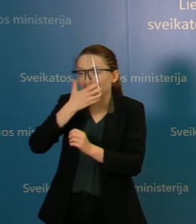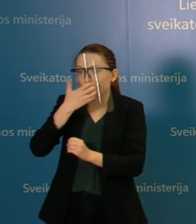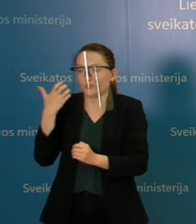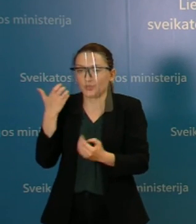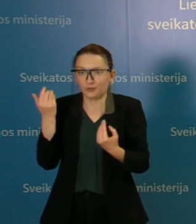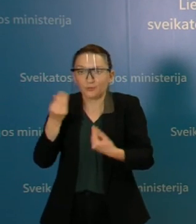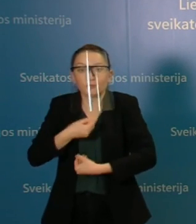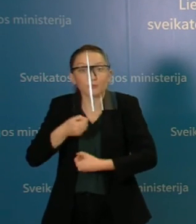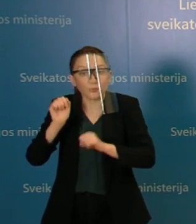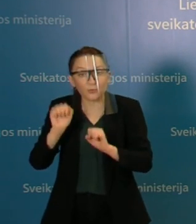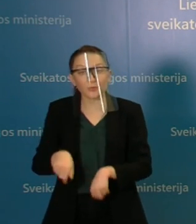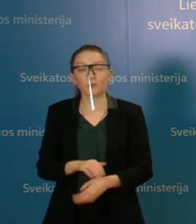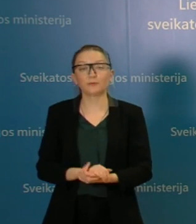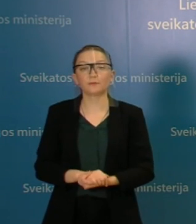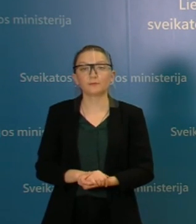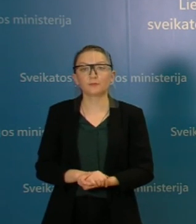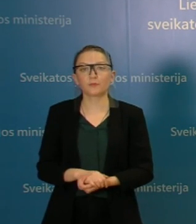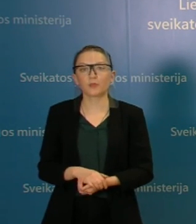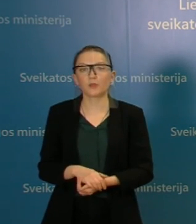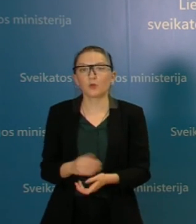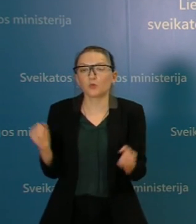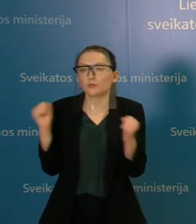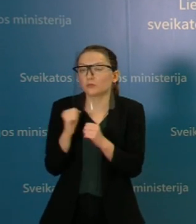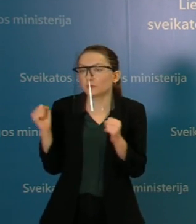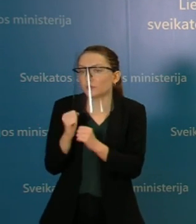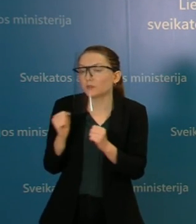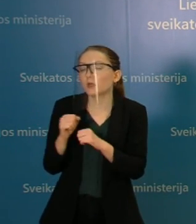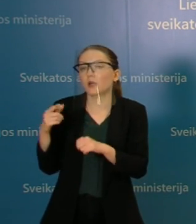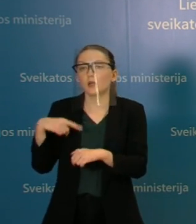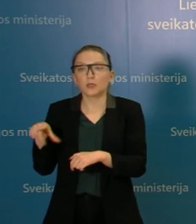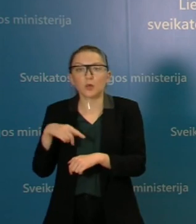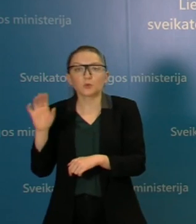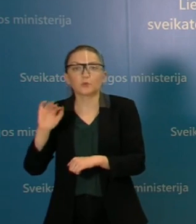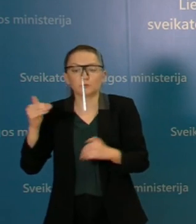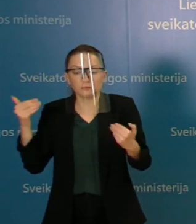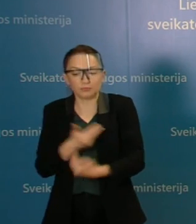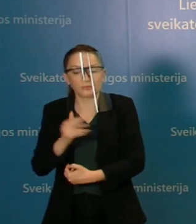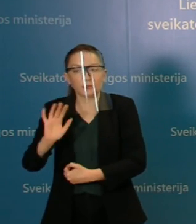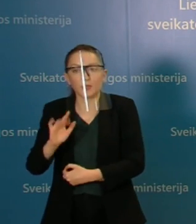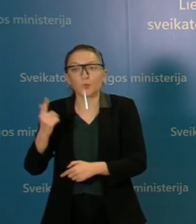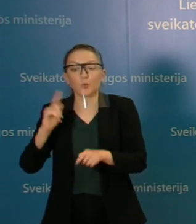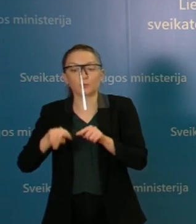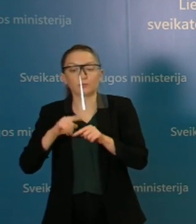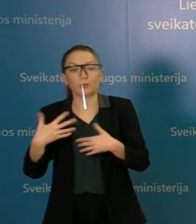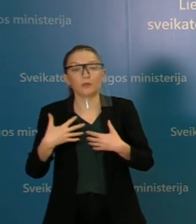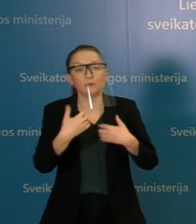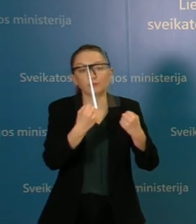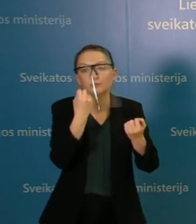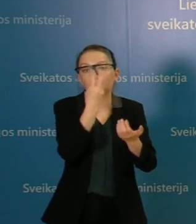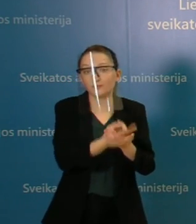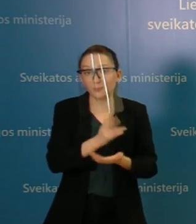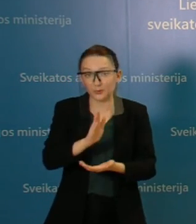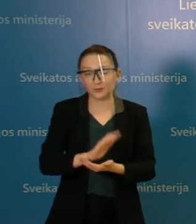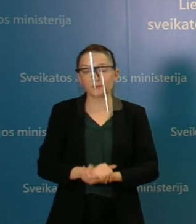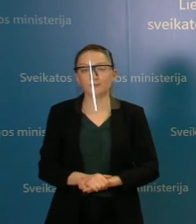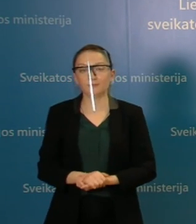na, tikrai ne žvarbiomis sąlygomis, ne peršalant pacientam sulaukti, kol jie bus paguldyti į gydimą įstaigą.